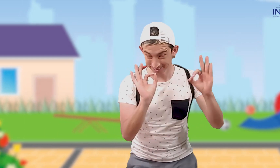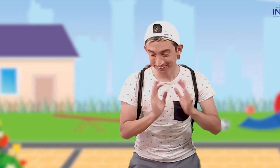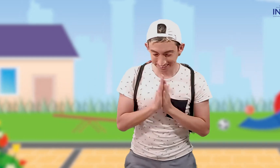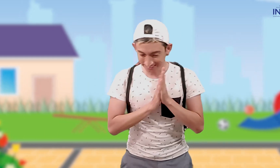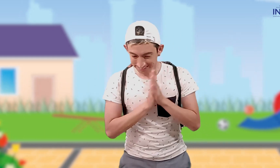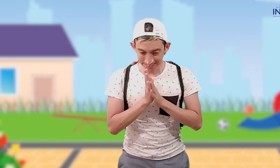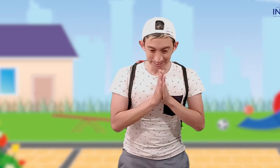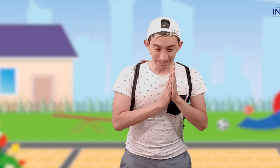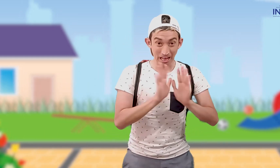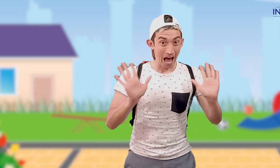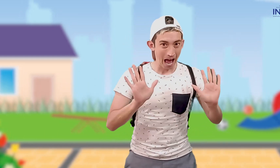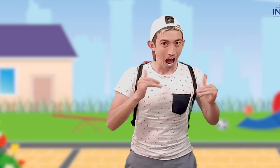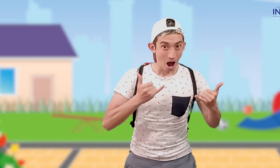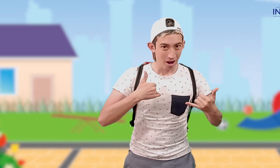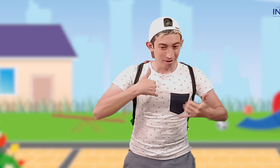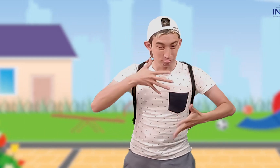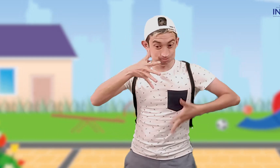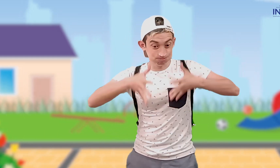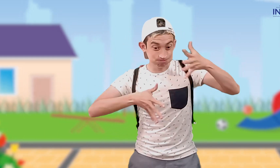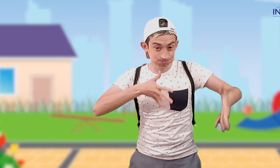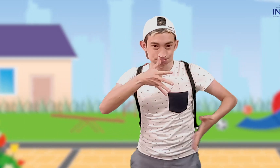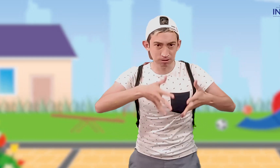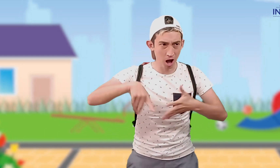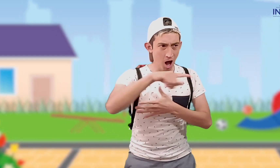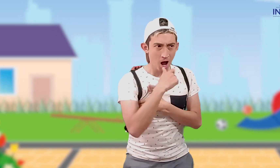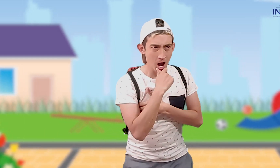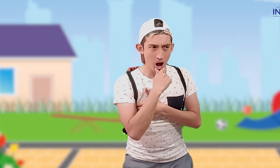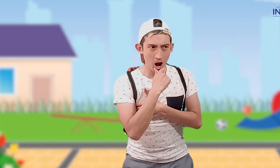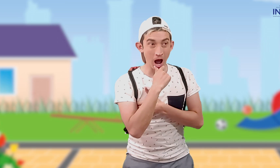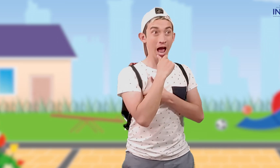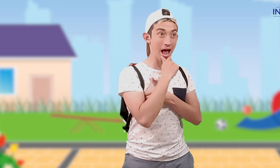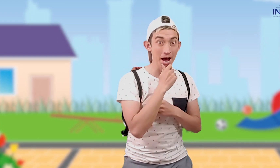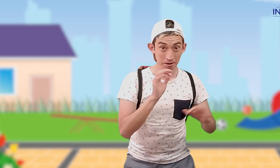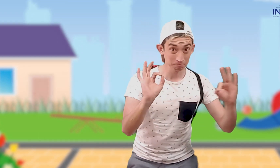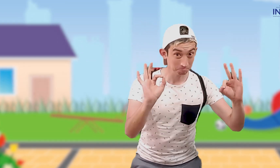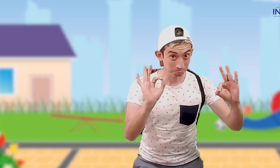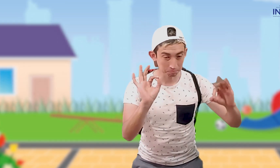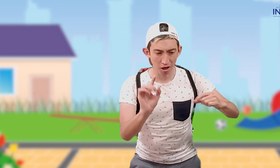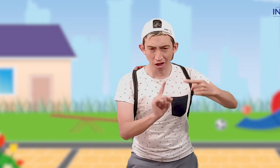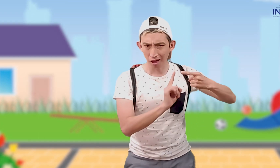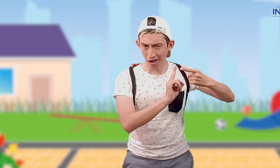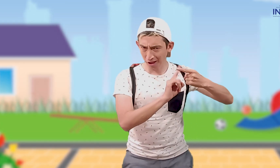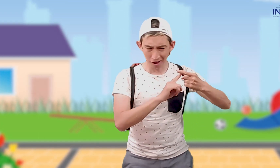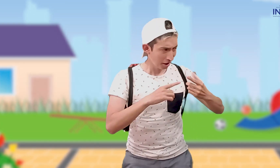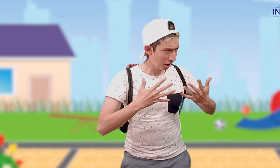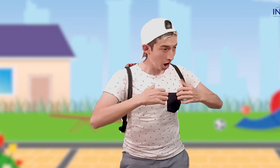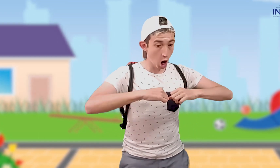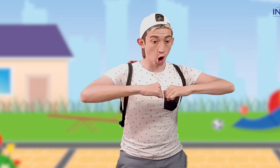Ahora voy a empezar a hacer las señas y ustedes harán el movimiento. ¿De acuerdo? La primera seña